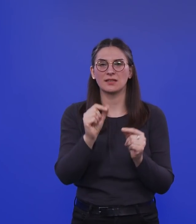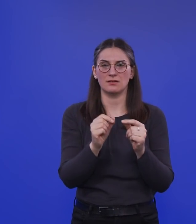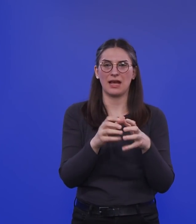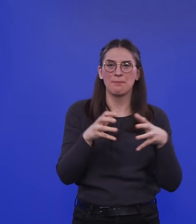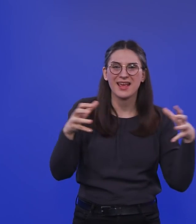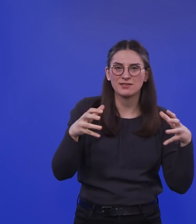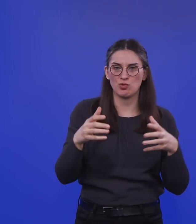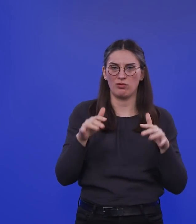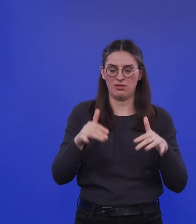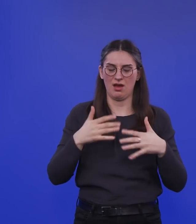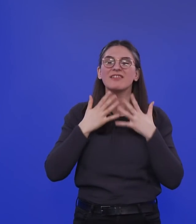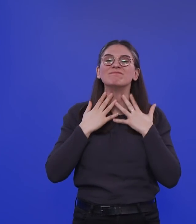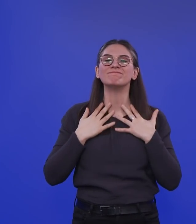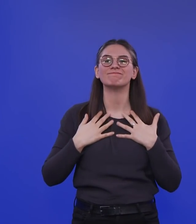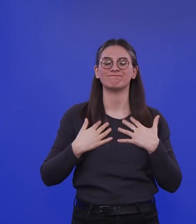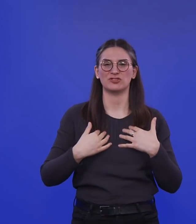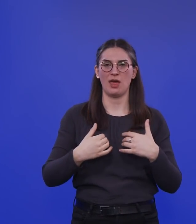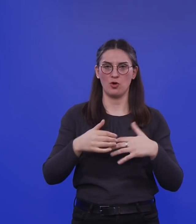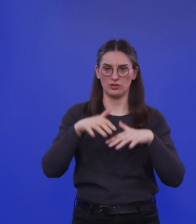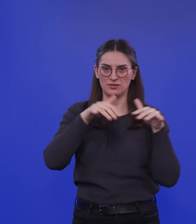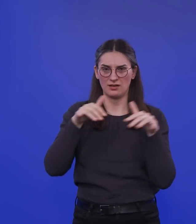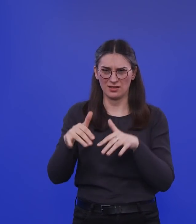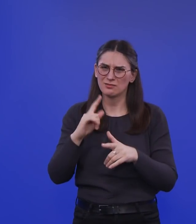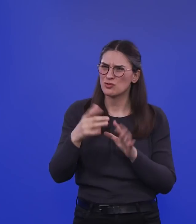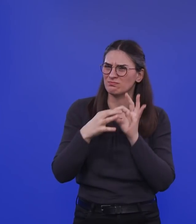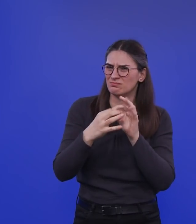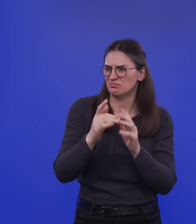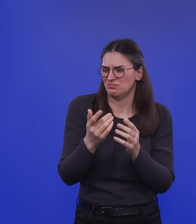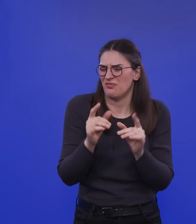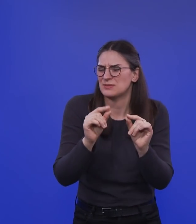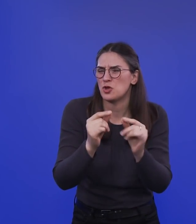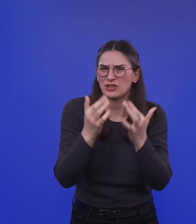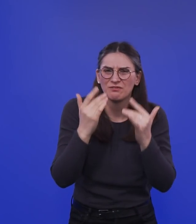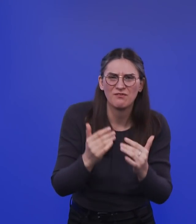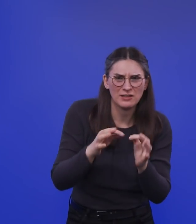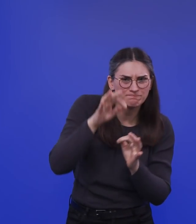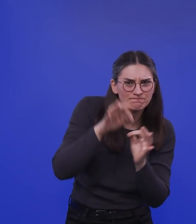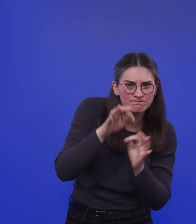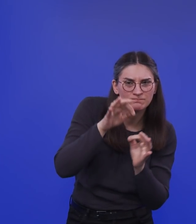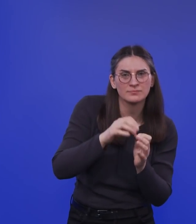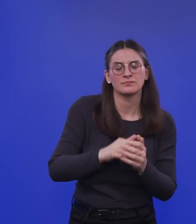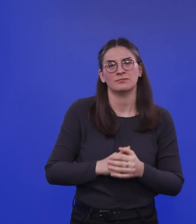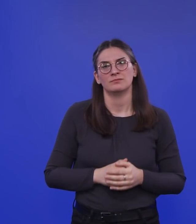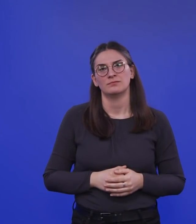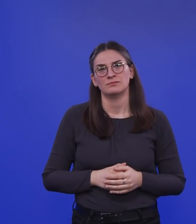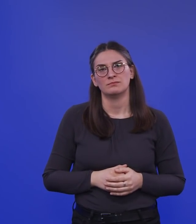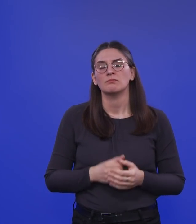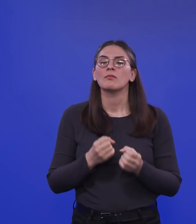auf den Schleimhäuten haben kann. Die Frage ist nur, was bedeutet das eigentlich? jetzt kann man natürlich in Impfstudien, und das ist zum Teil schon